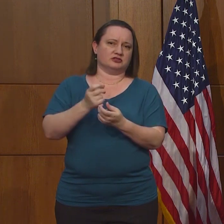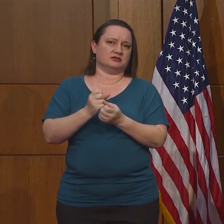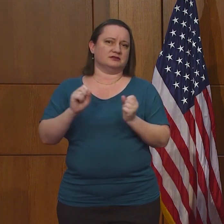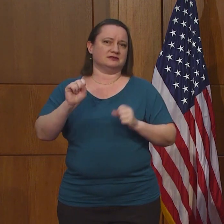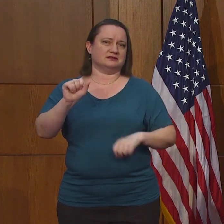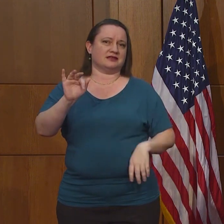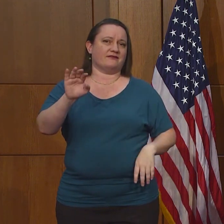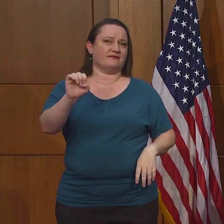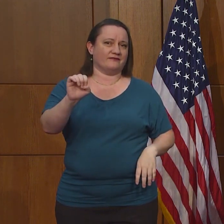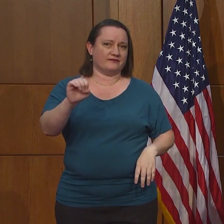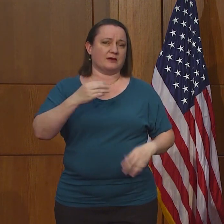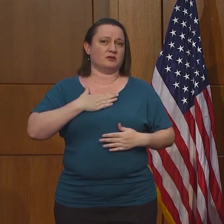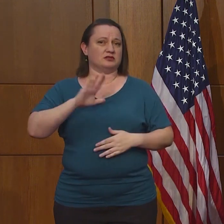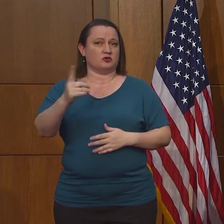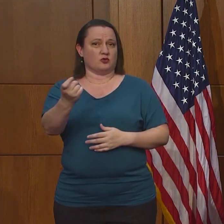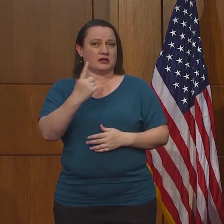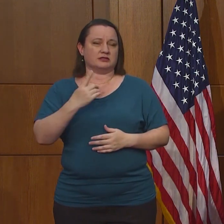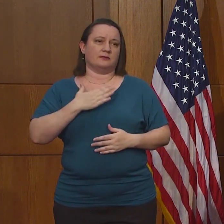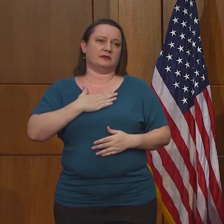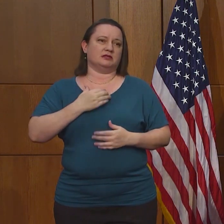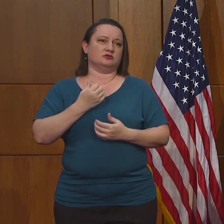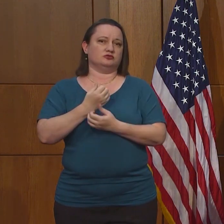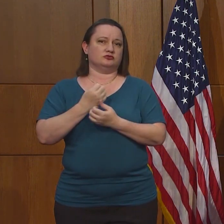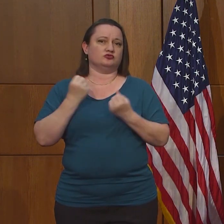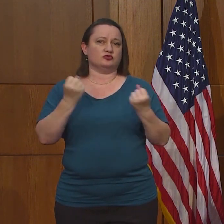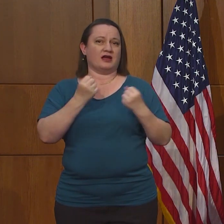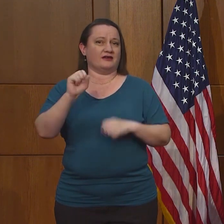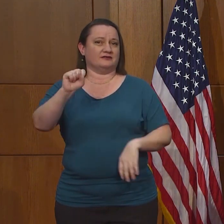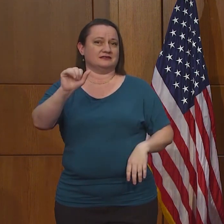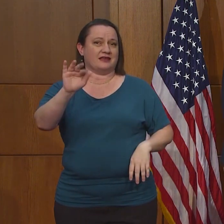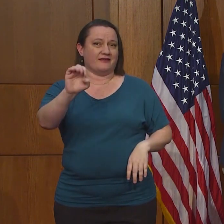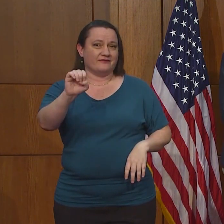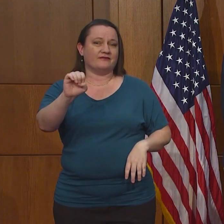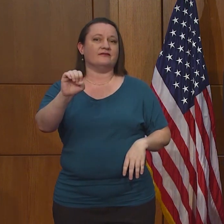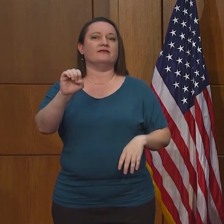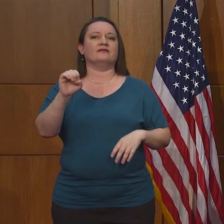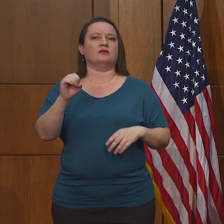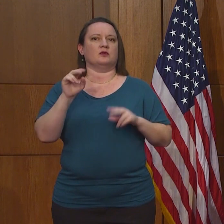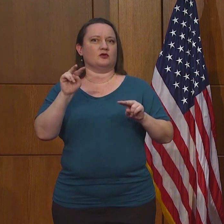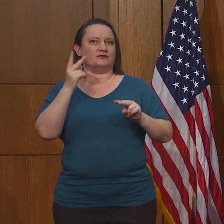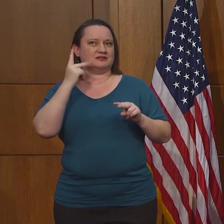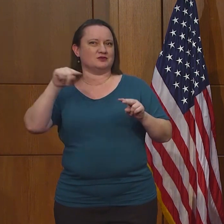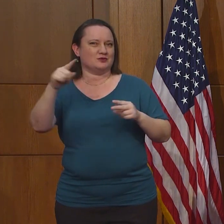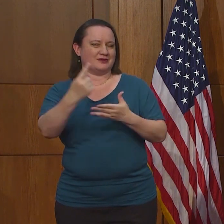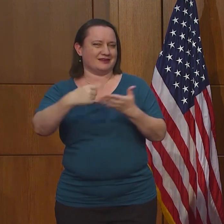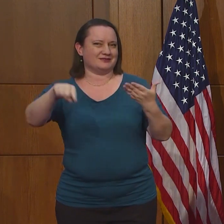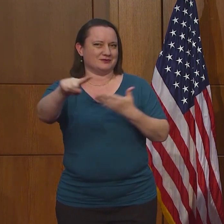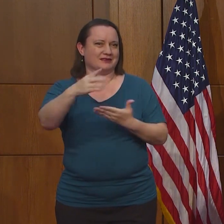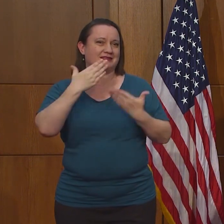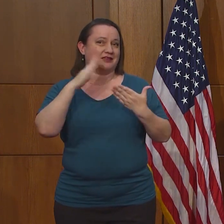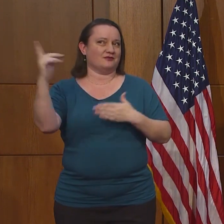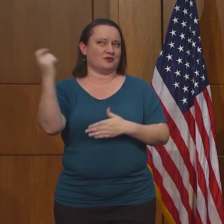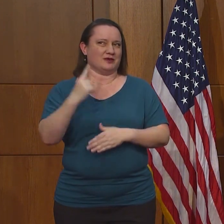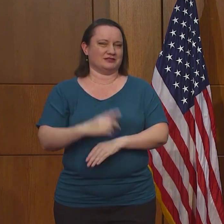favor manejen con cuidado. Esperamos verlos la próxima semana y muchas gracias por la pregunta.